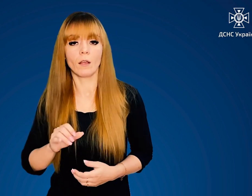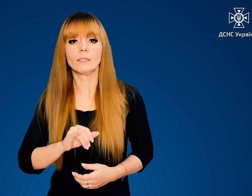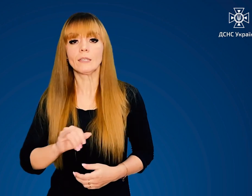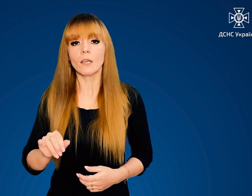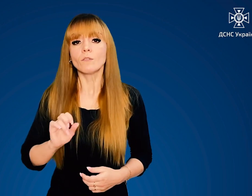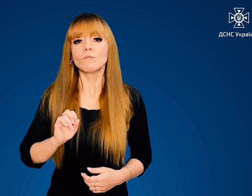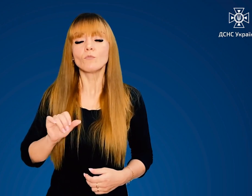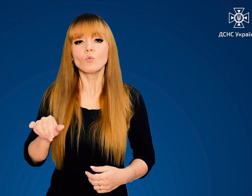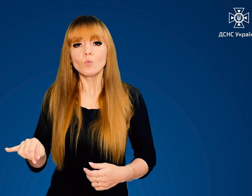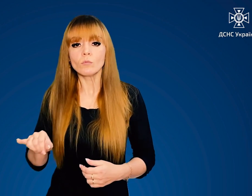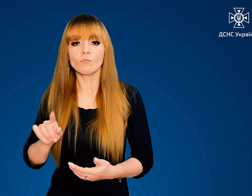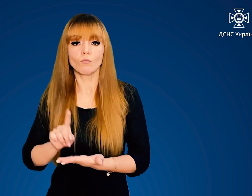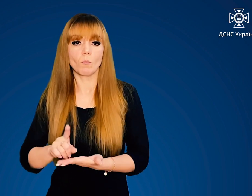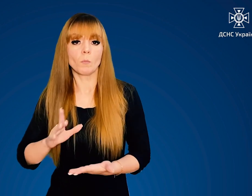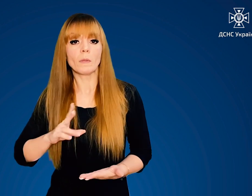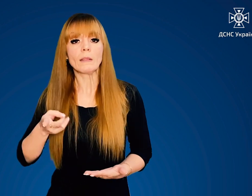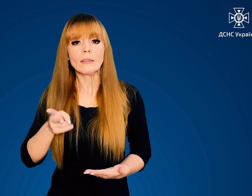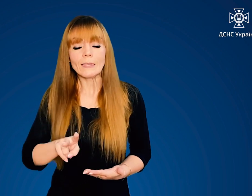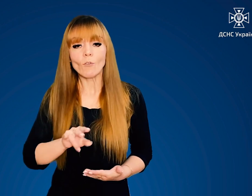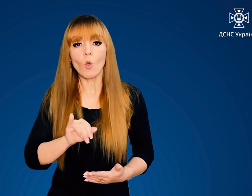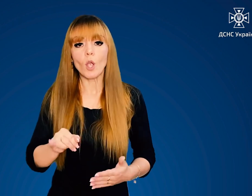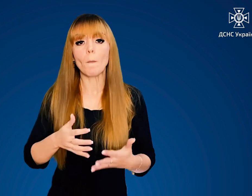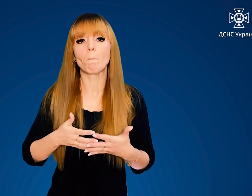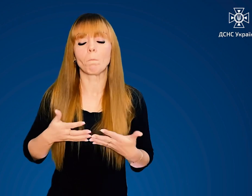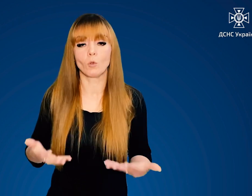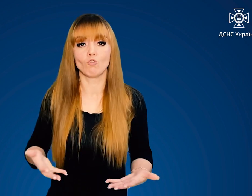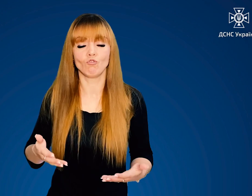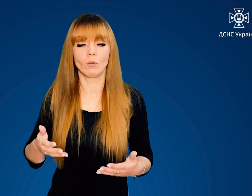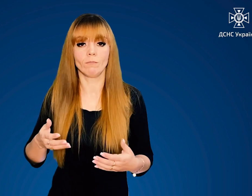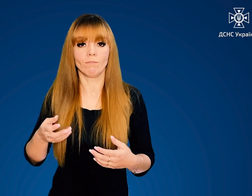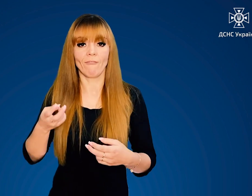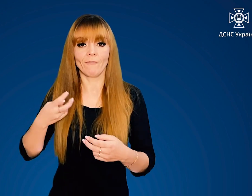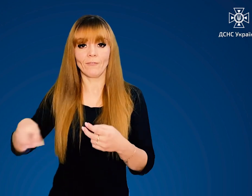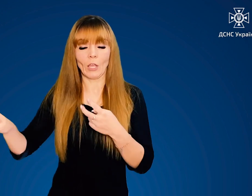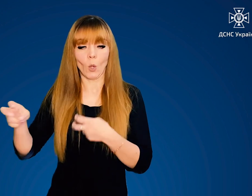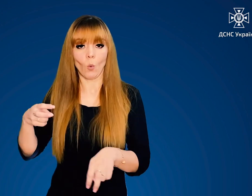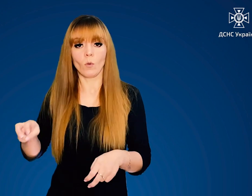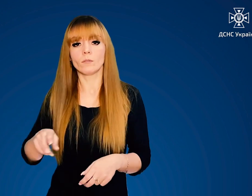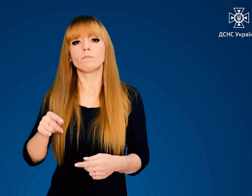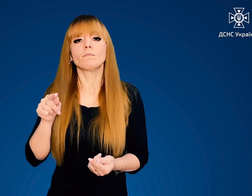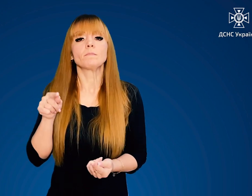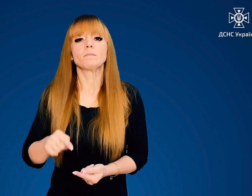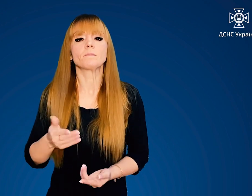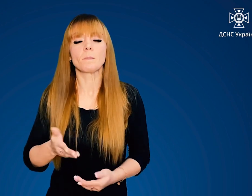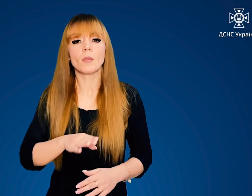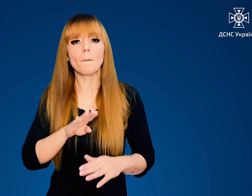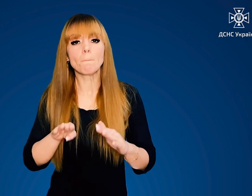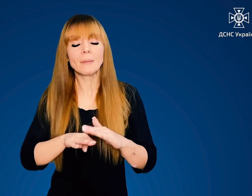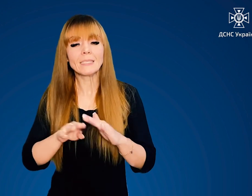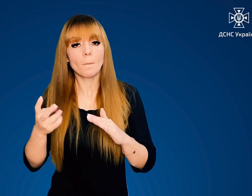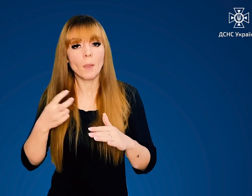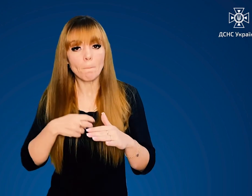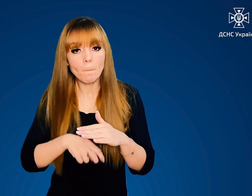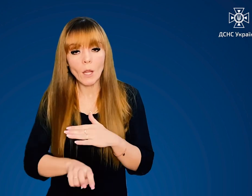вентиляції і наявністю двох і більше виходів на поверхню, підземні переходи,